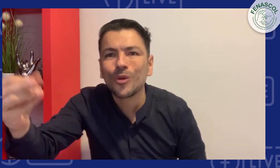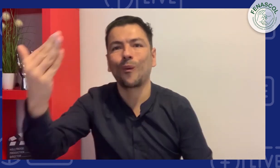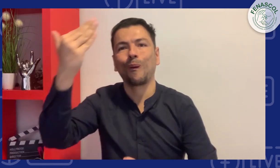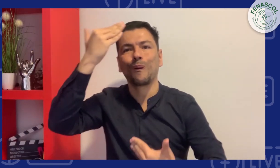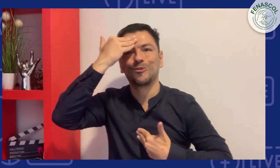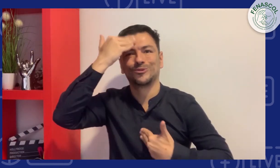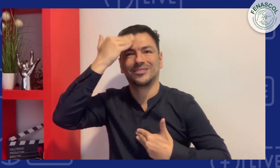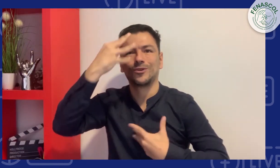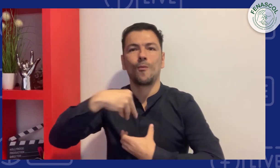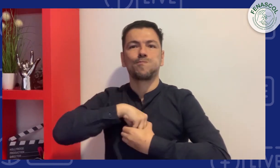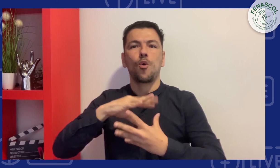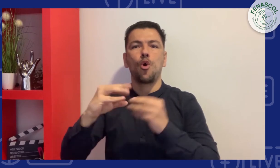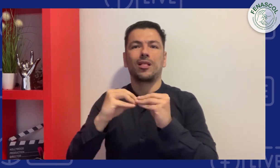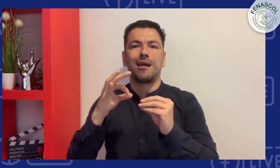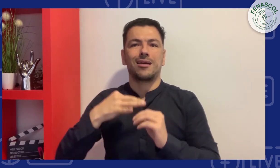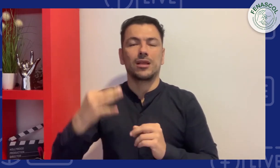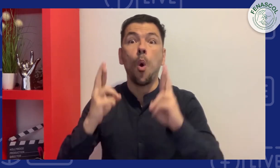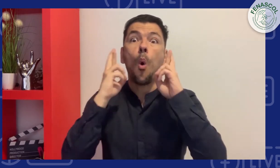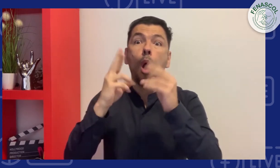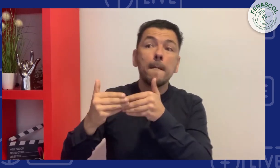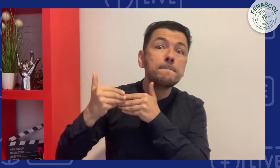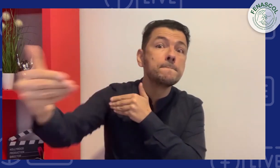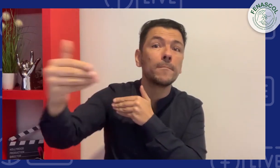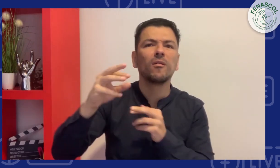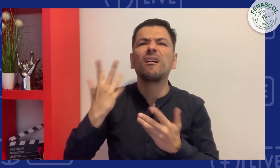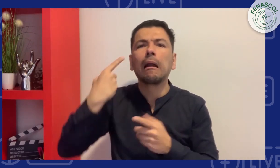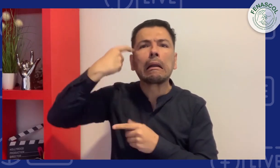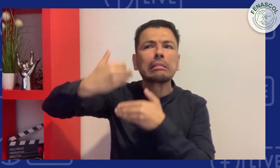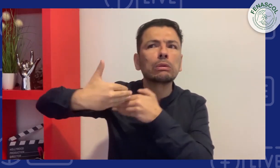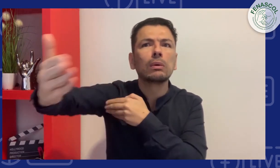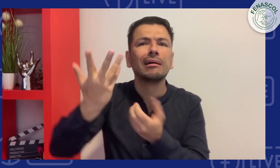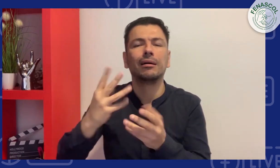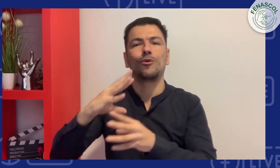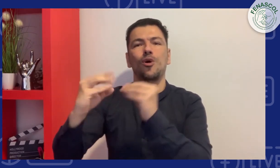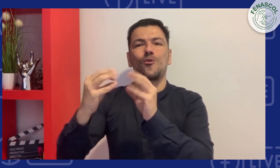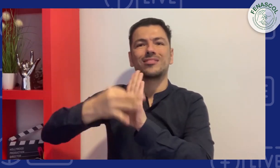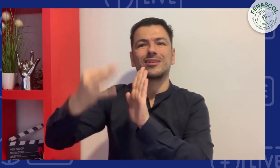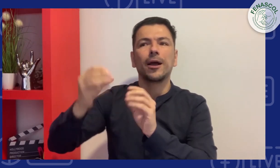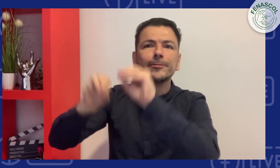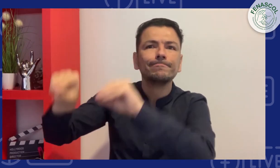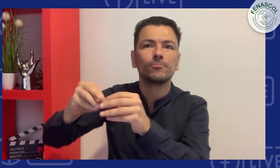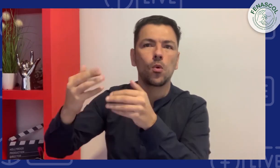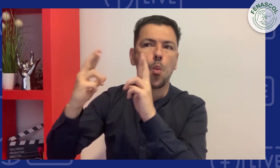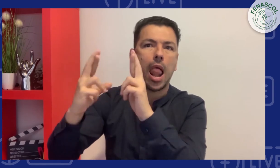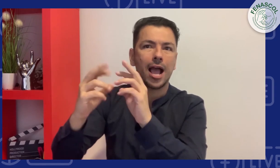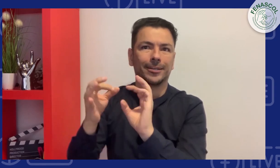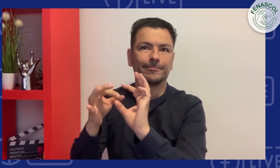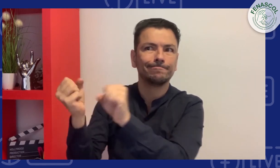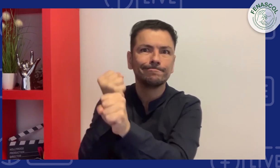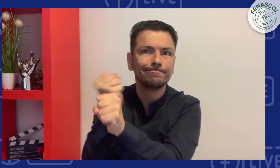conciencia también y que no requerimos de un código de ética. Sin embargo, también es un reto poder crear este documento.